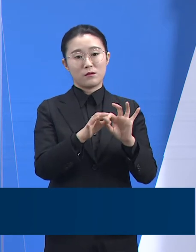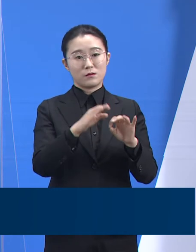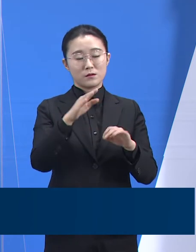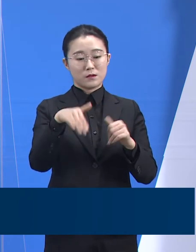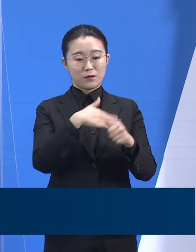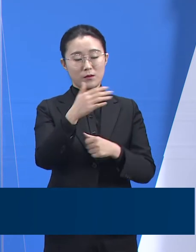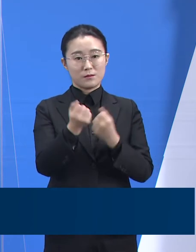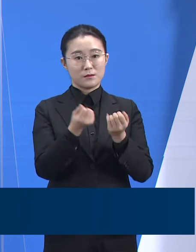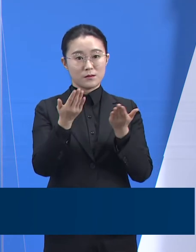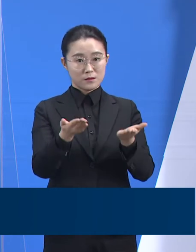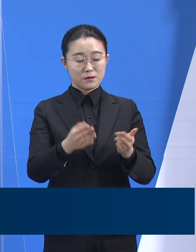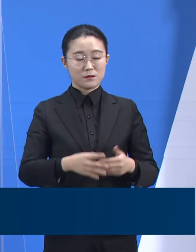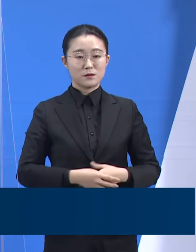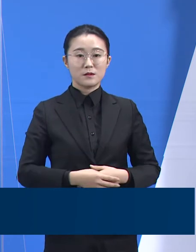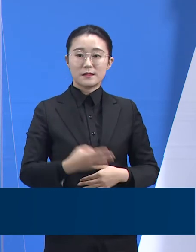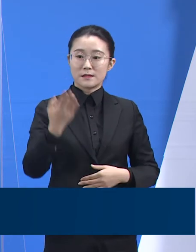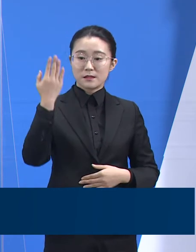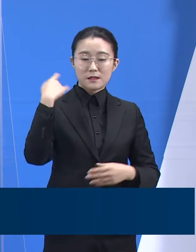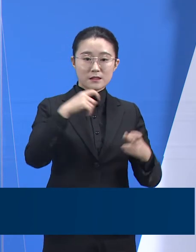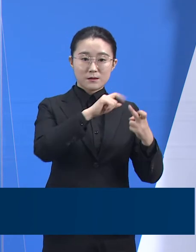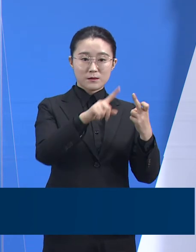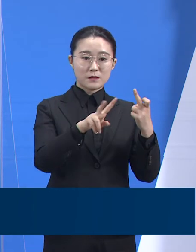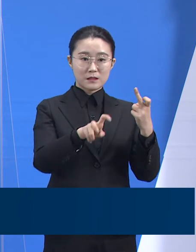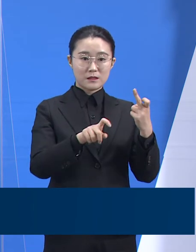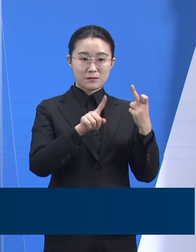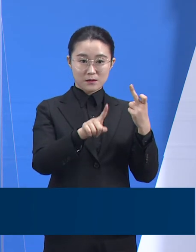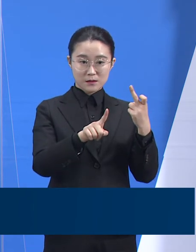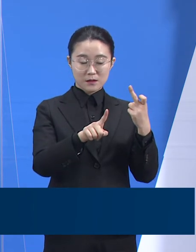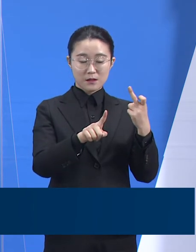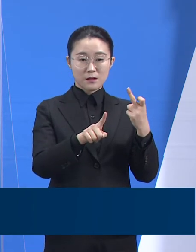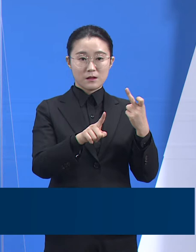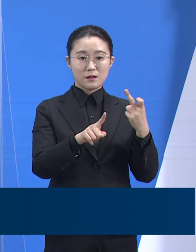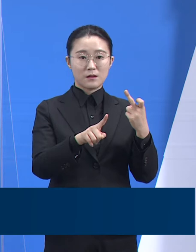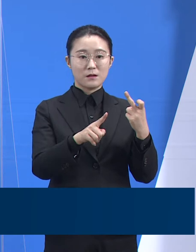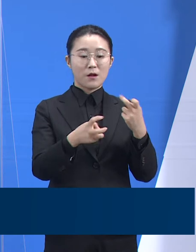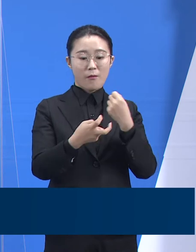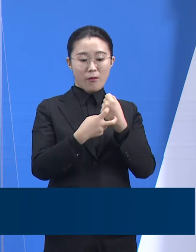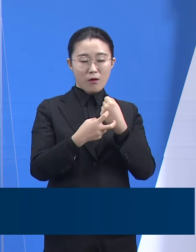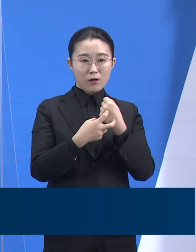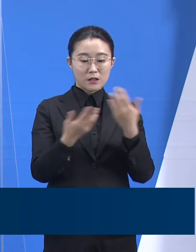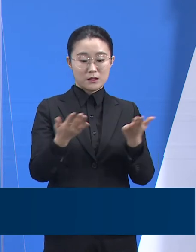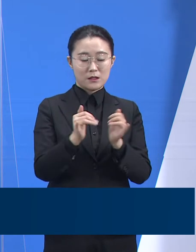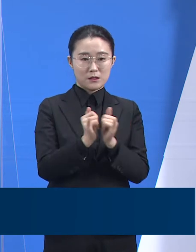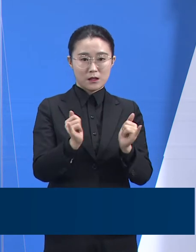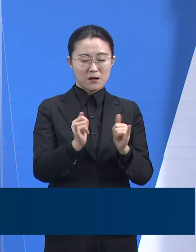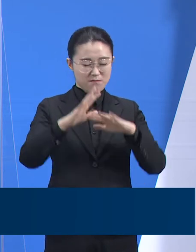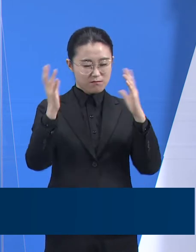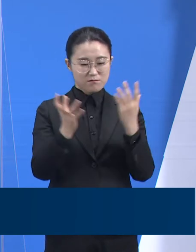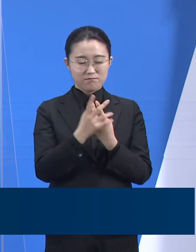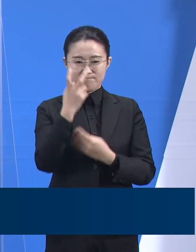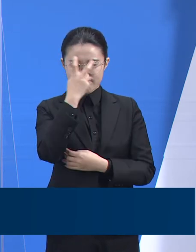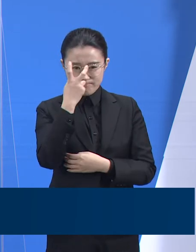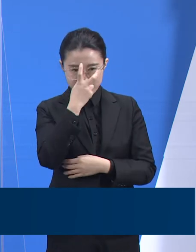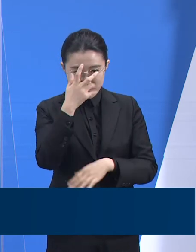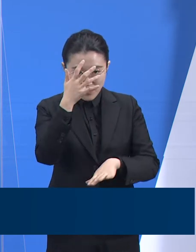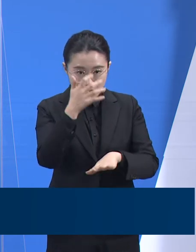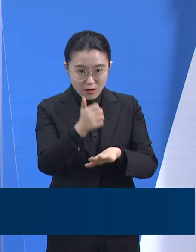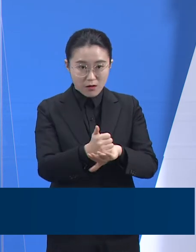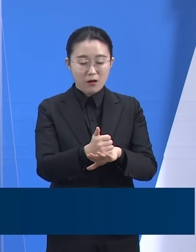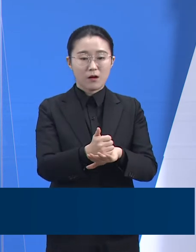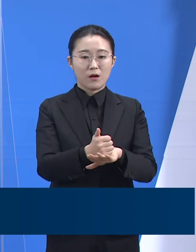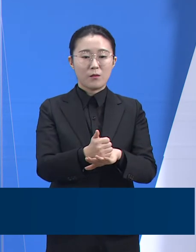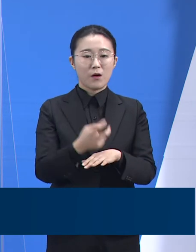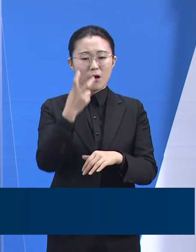지난 12월 21일 병원 종사자들을 대상으로 실시한 선제적 전수검사에서 간병인 한